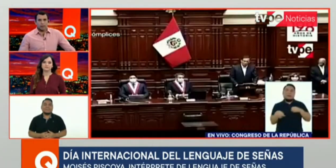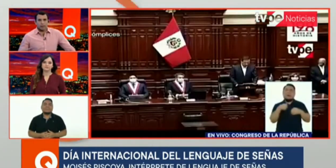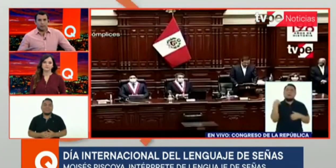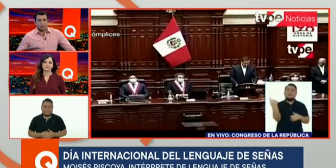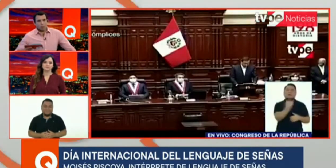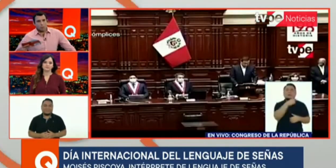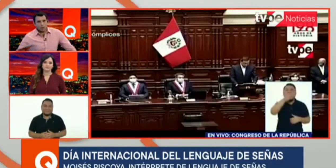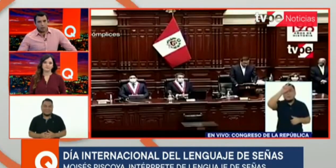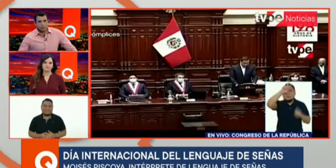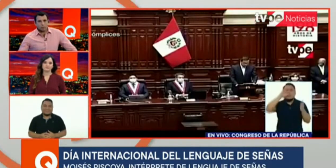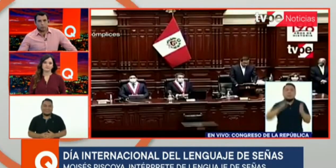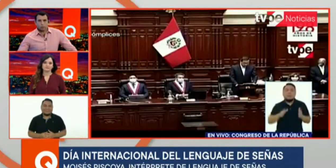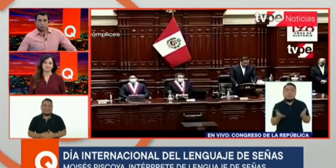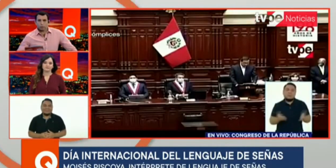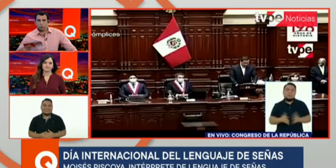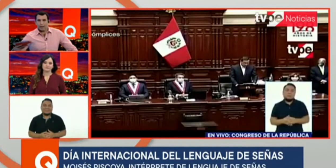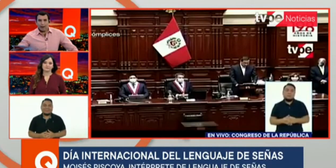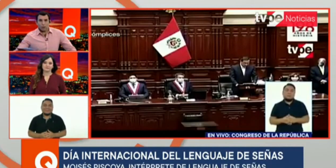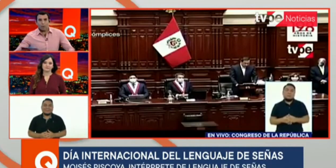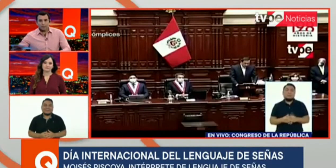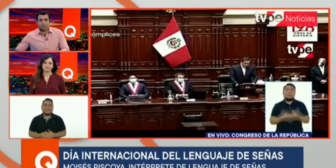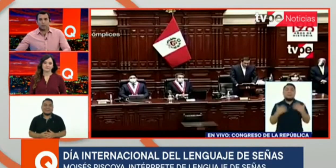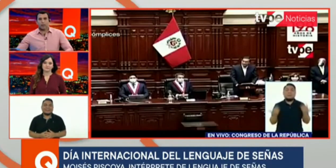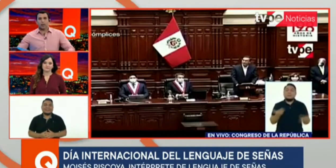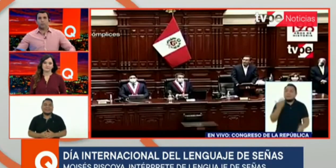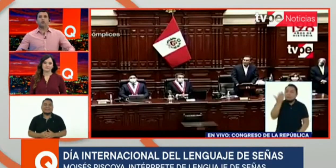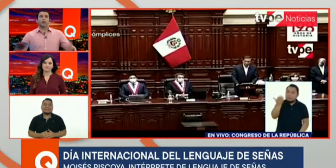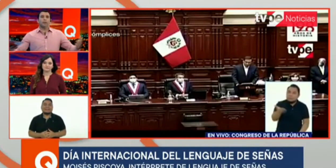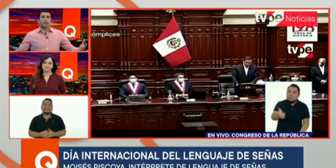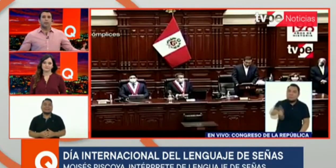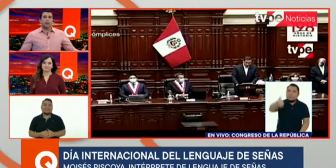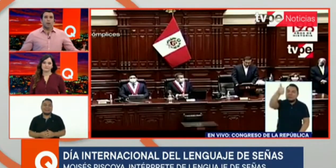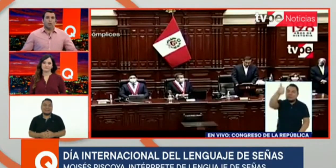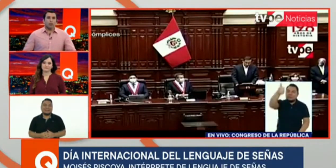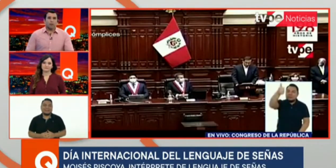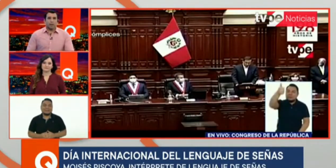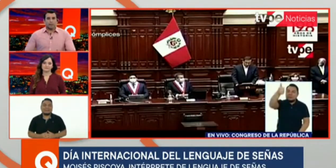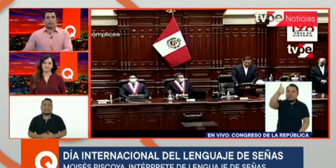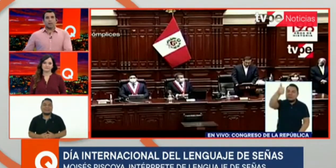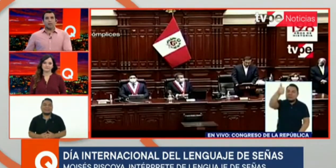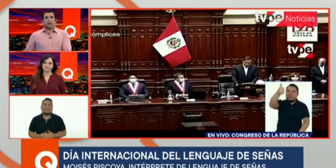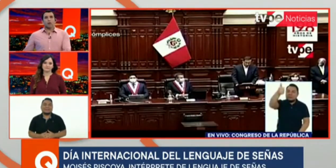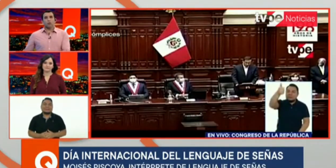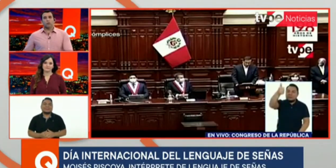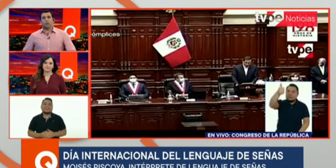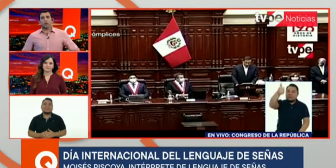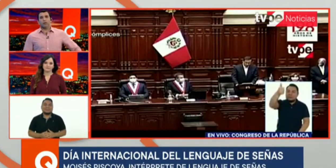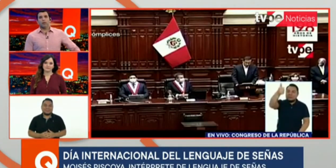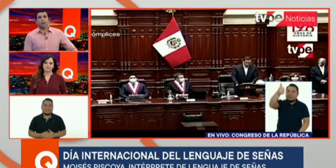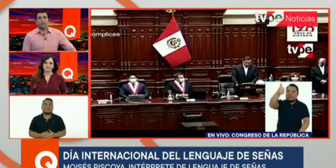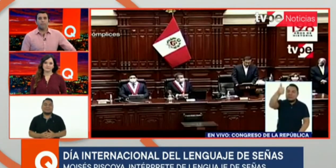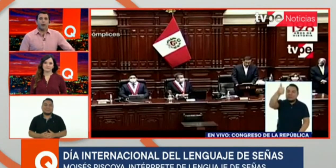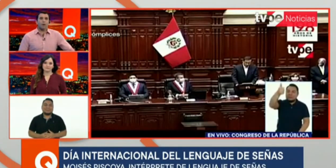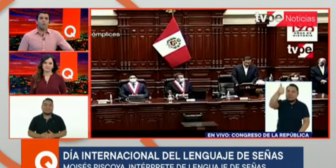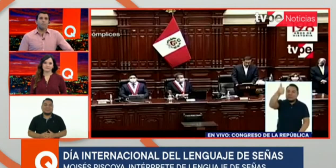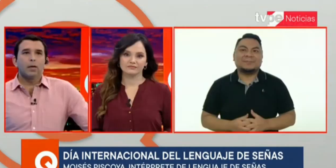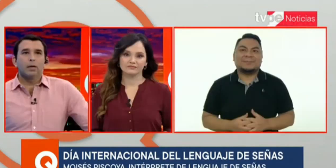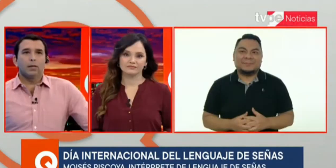¿Te provoca de pronto estudiar algo más? Entonces, no sé, hoy en día que estás aquí en los noticieros desde temprano, ¿te